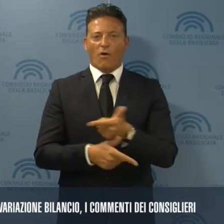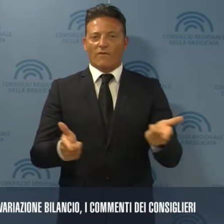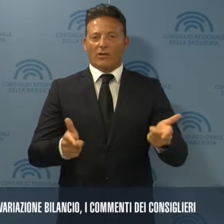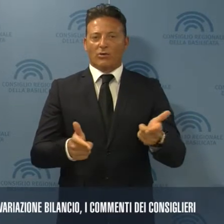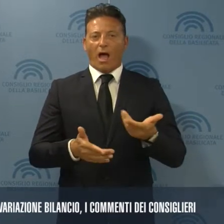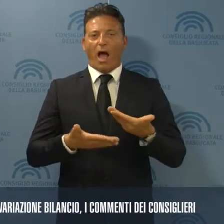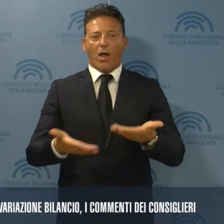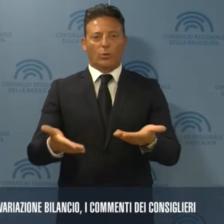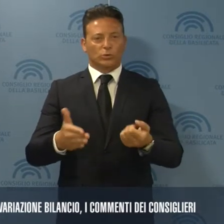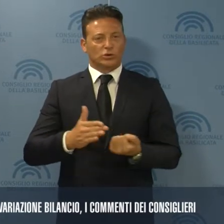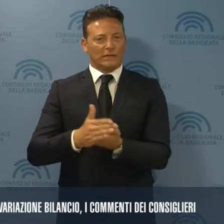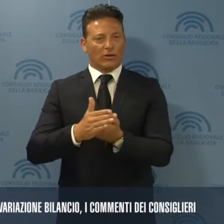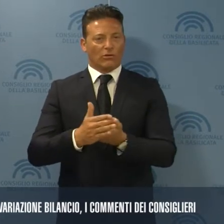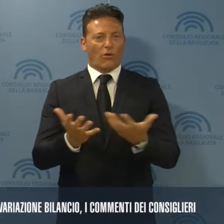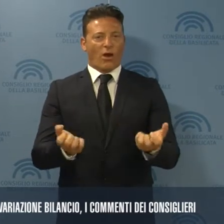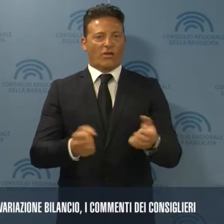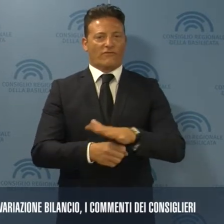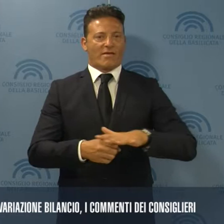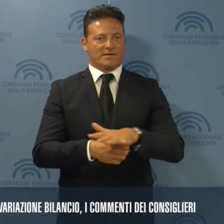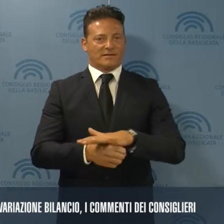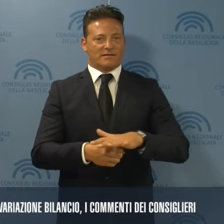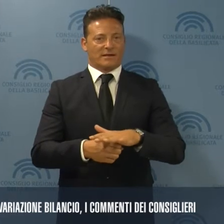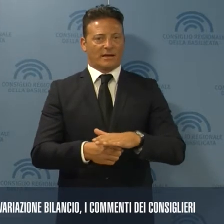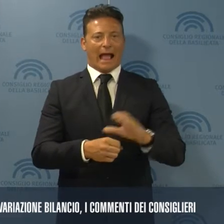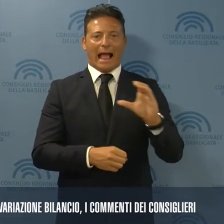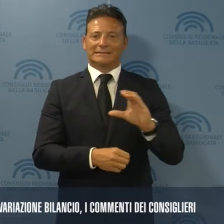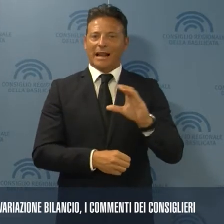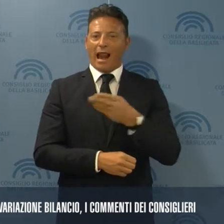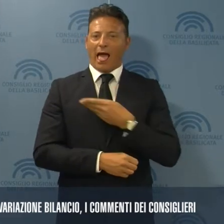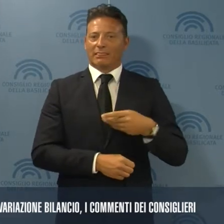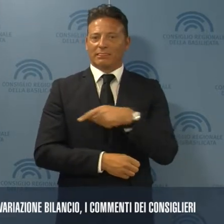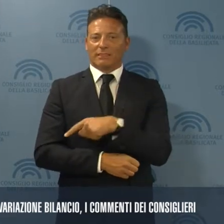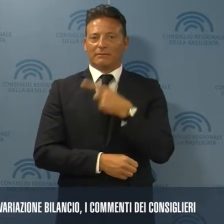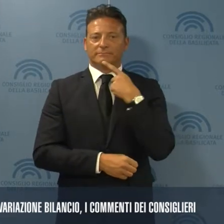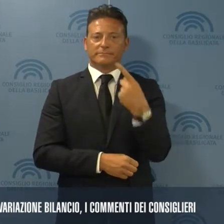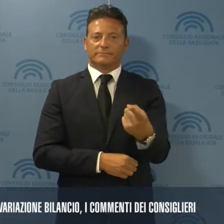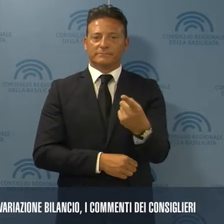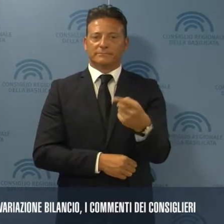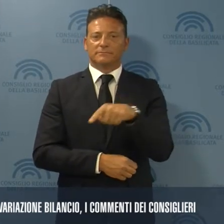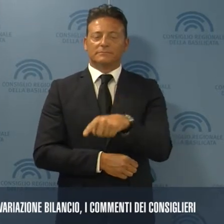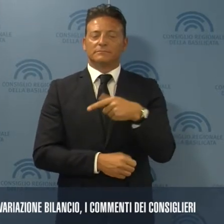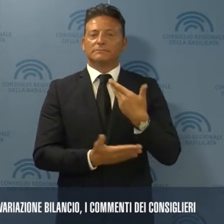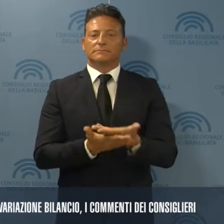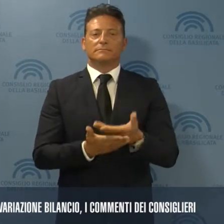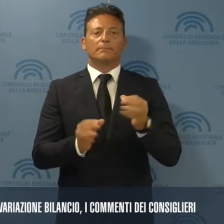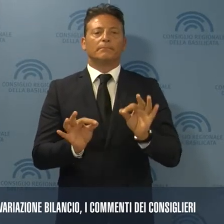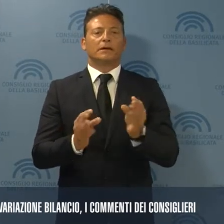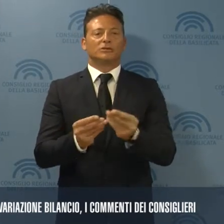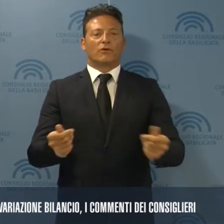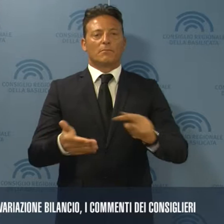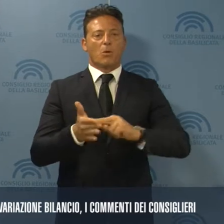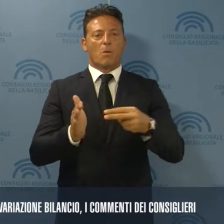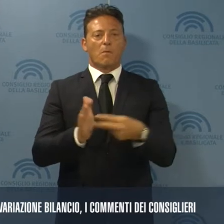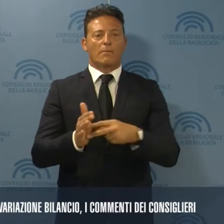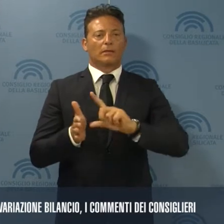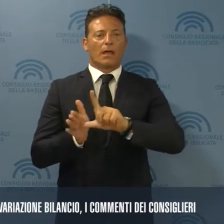un aiuto concreto alle famiglie. Castelgrande ha parlato di un atto teso a risolvere problemi che